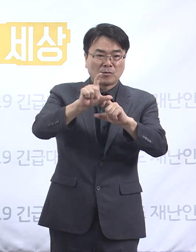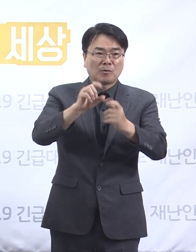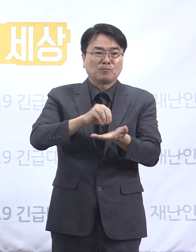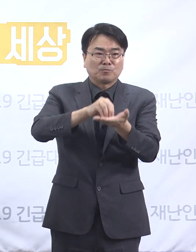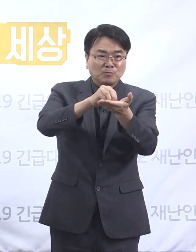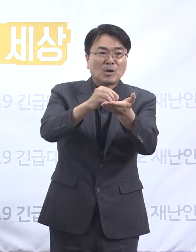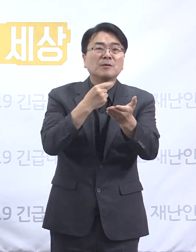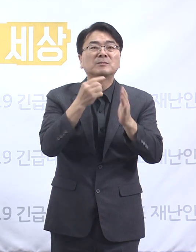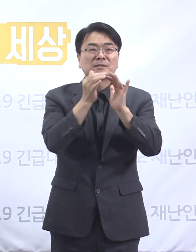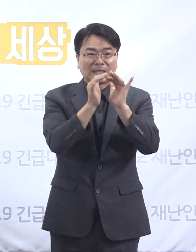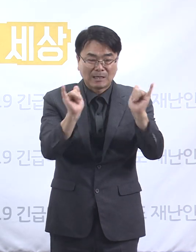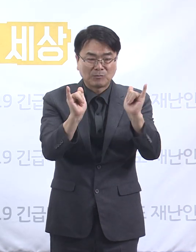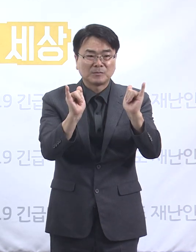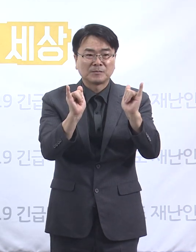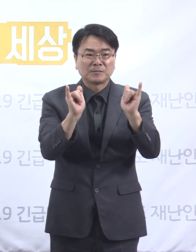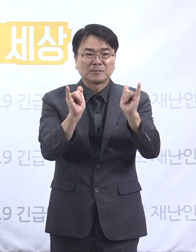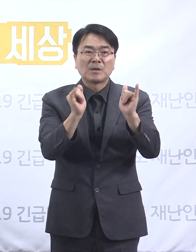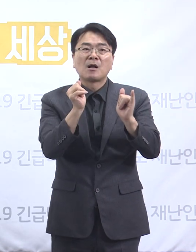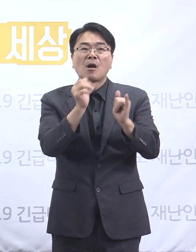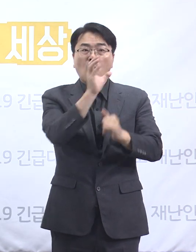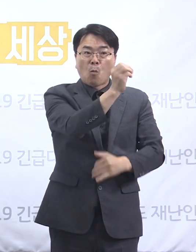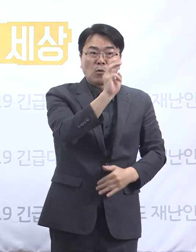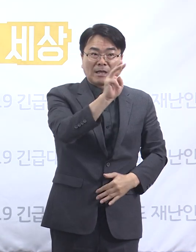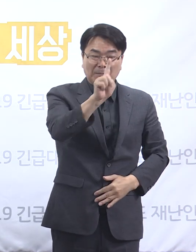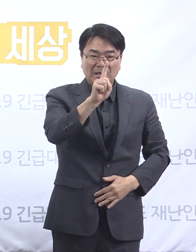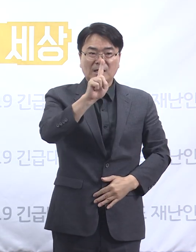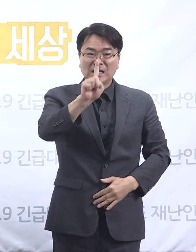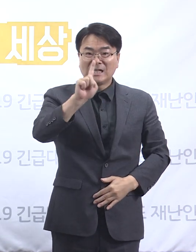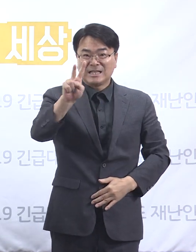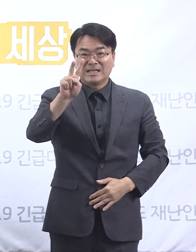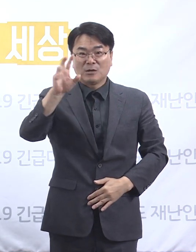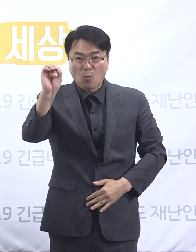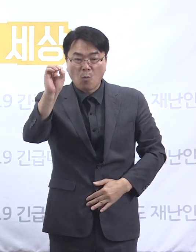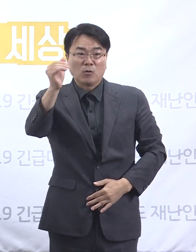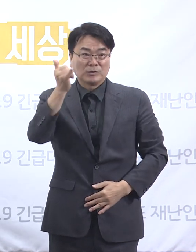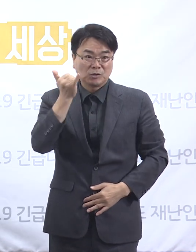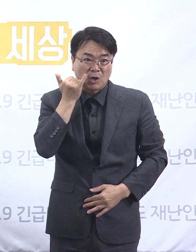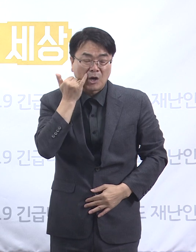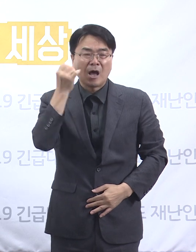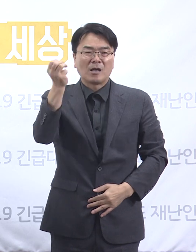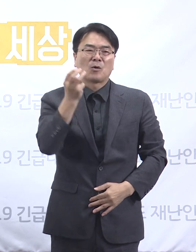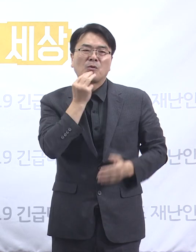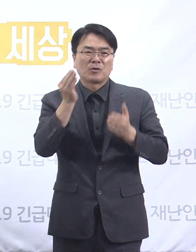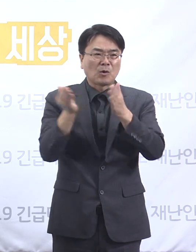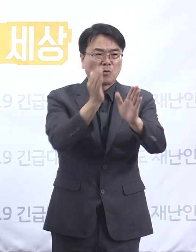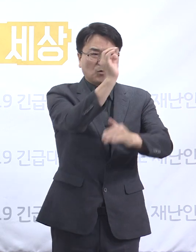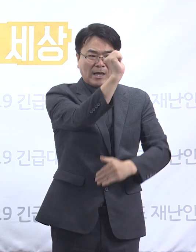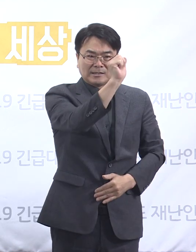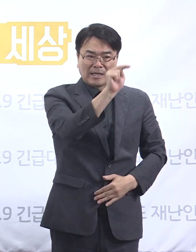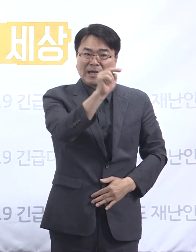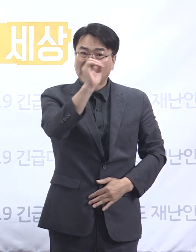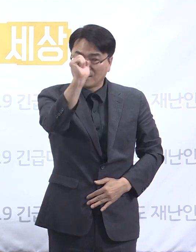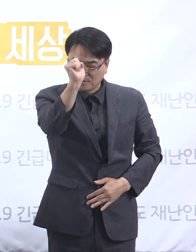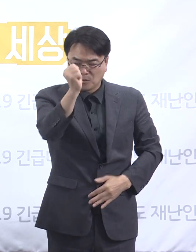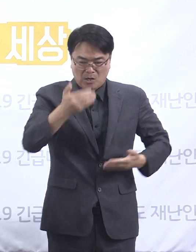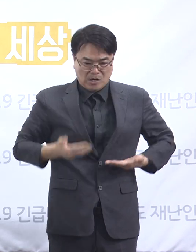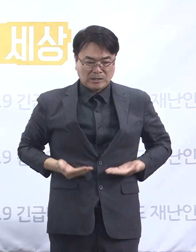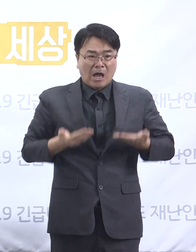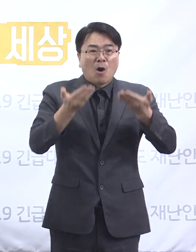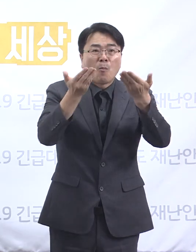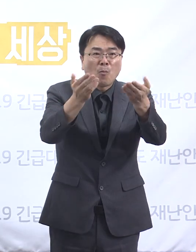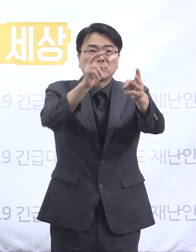분들께서는 031-120 도콜센터, 경기도청 SNS, 도시군